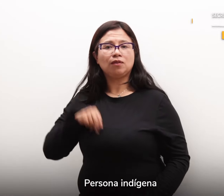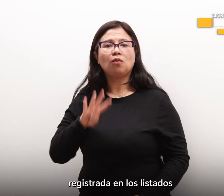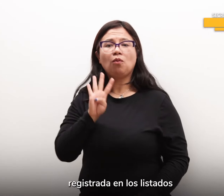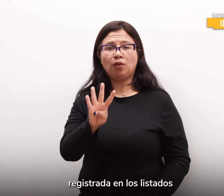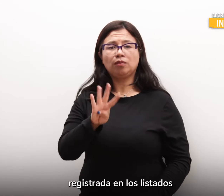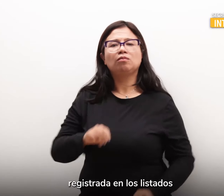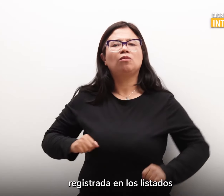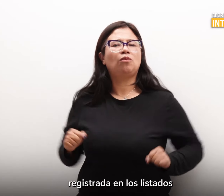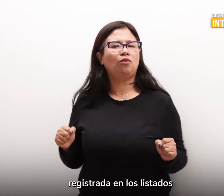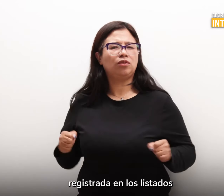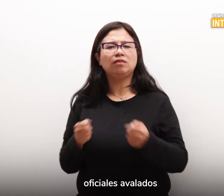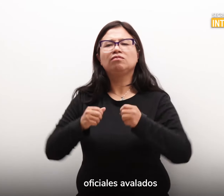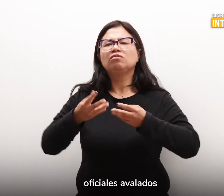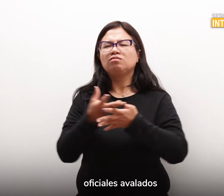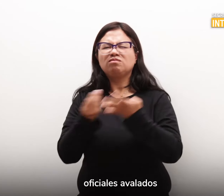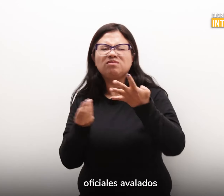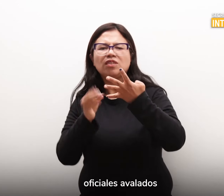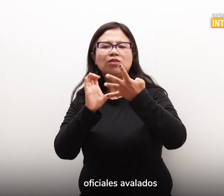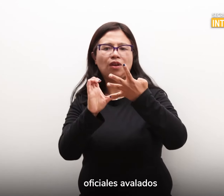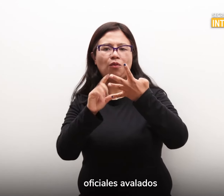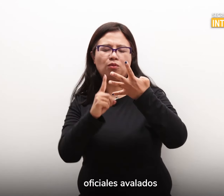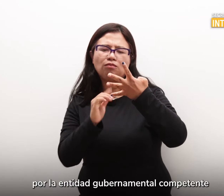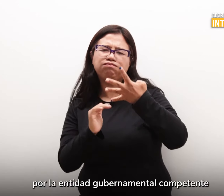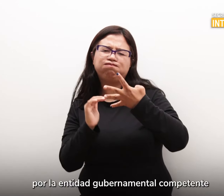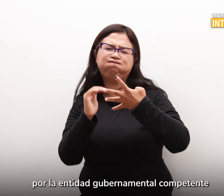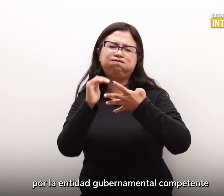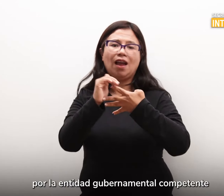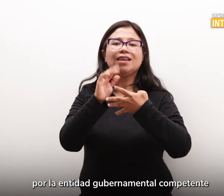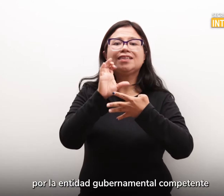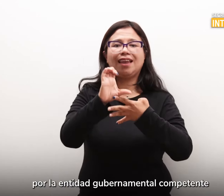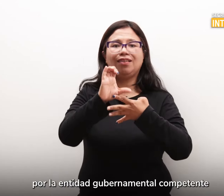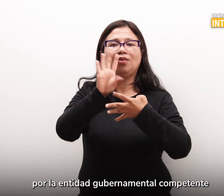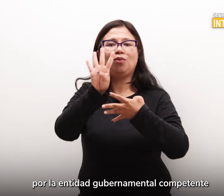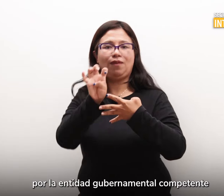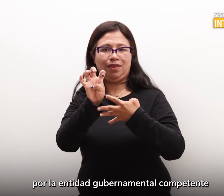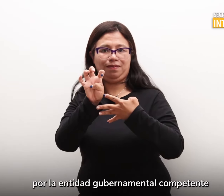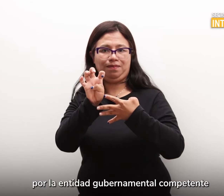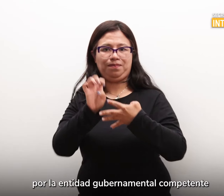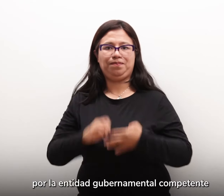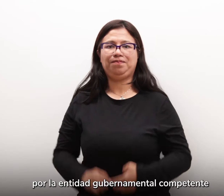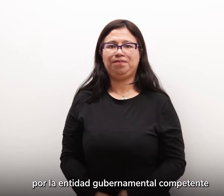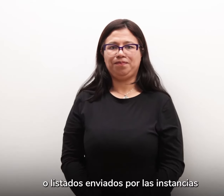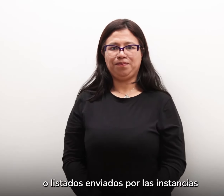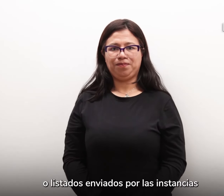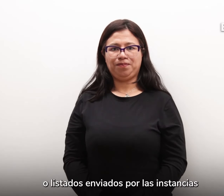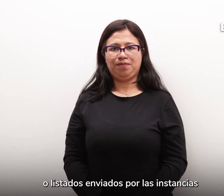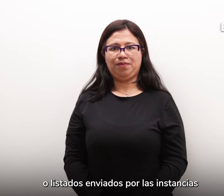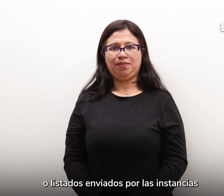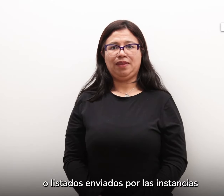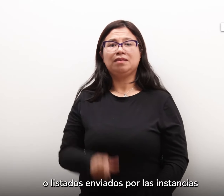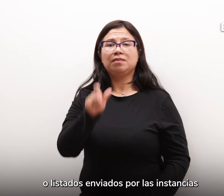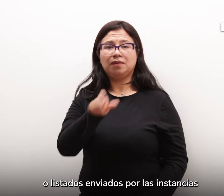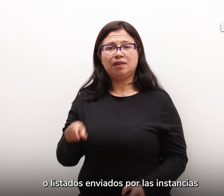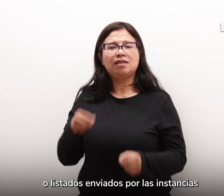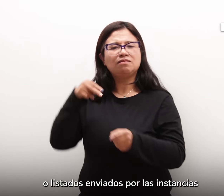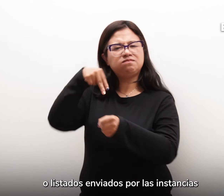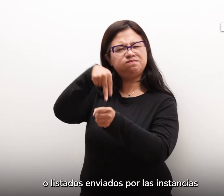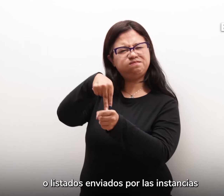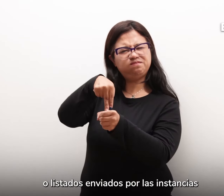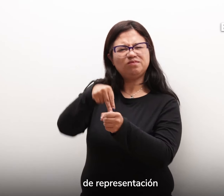registrada en los listados oficiales avalados por la entidad gubernamental competente o listados enviados por las instancias